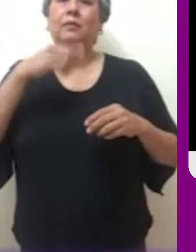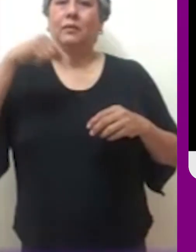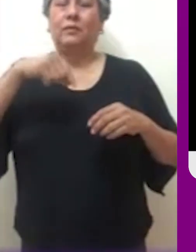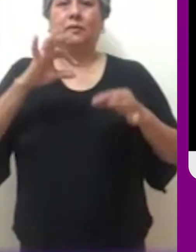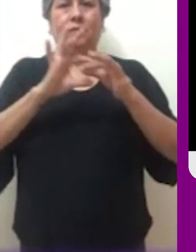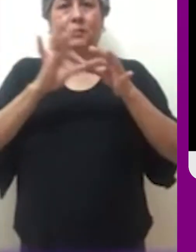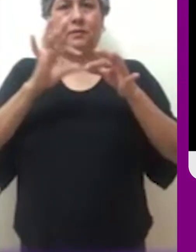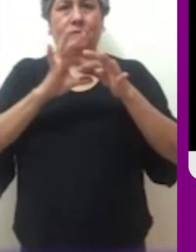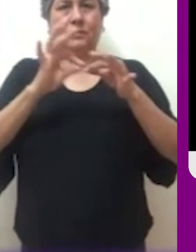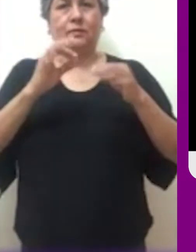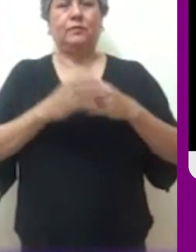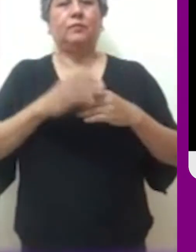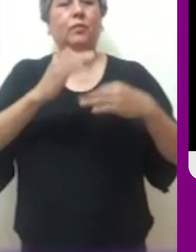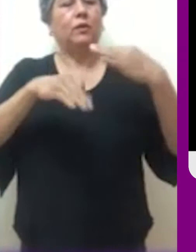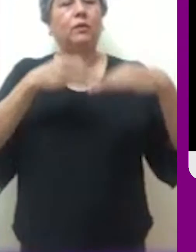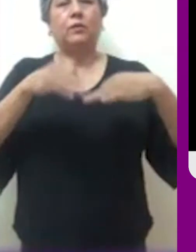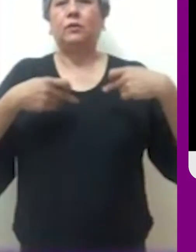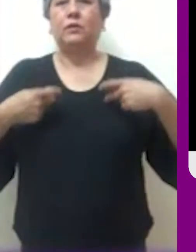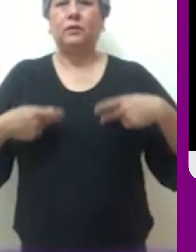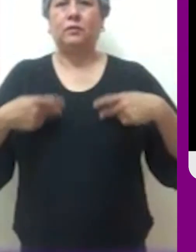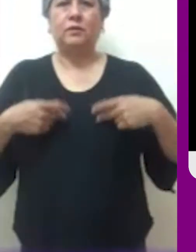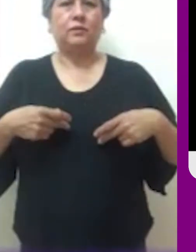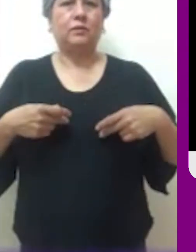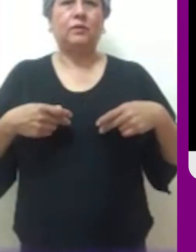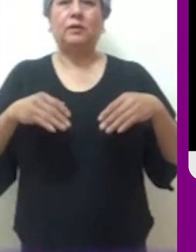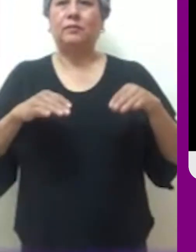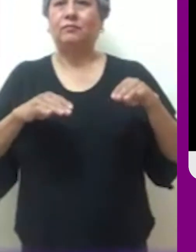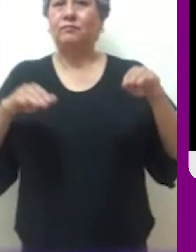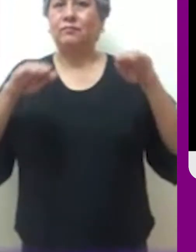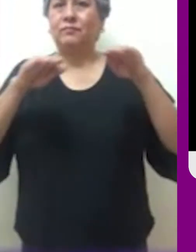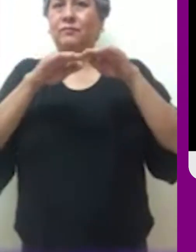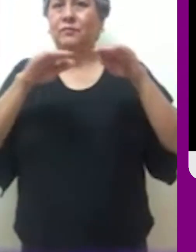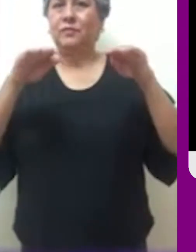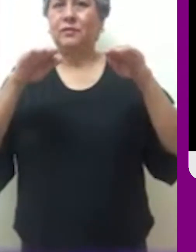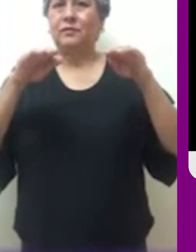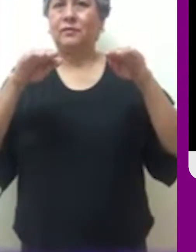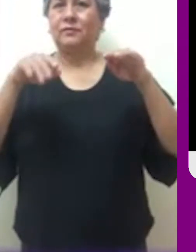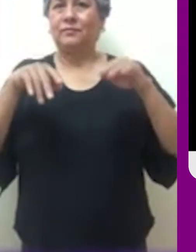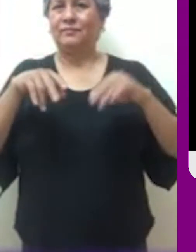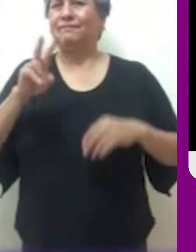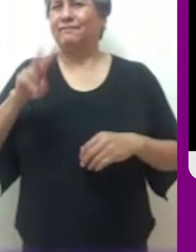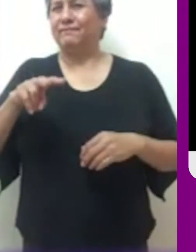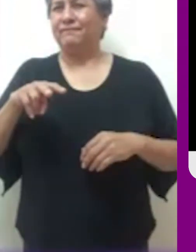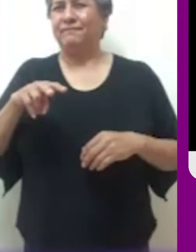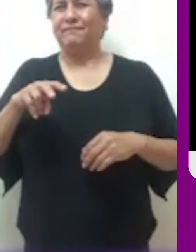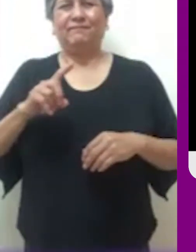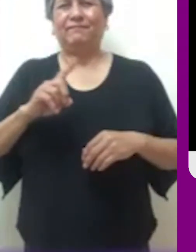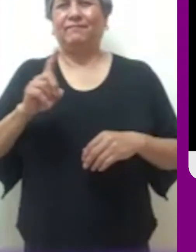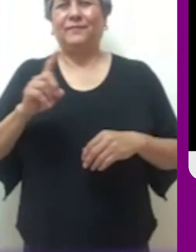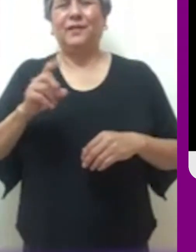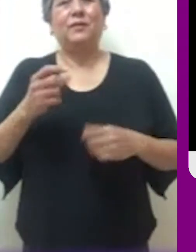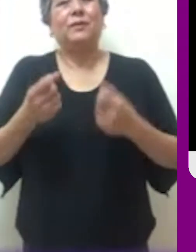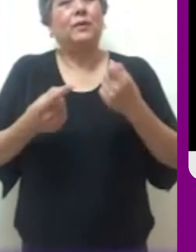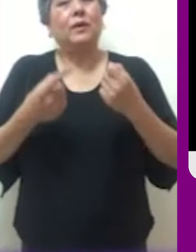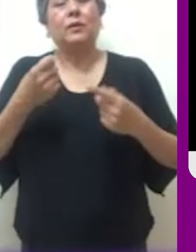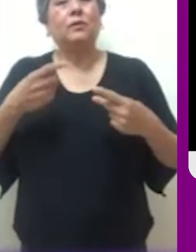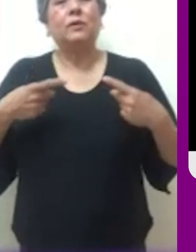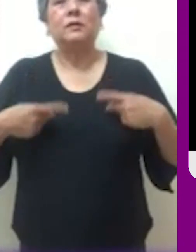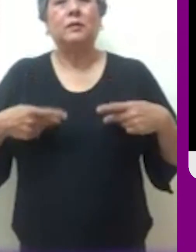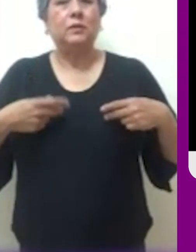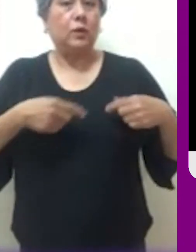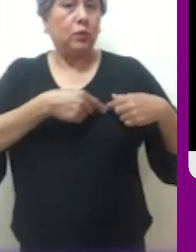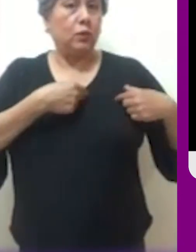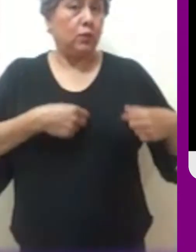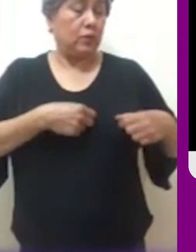inhumana distribución de los bienes a los que todos los hermanos tenemos derecho, pero también es una crítica fuerte al corazón